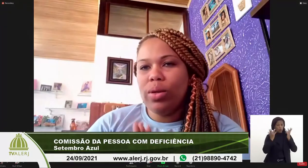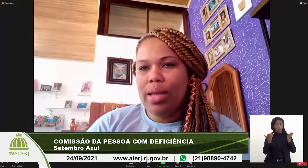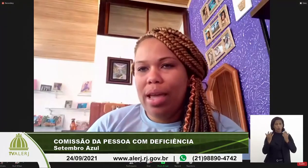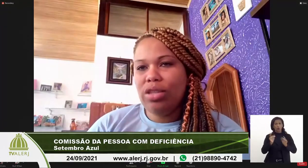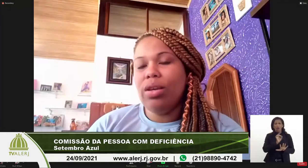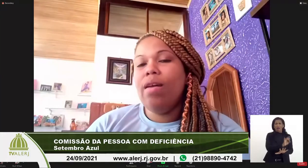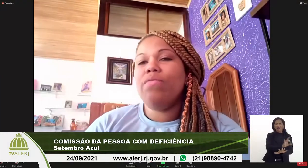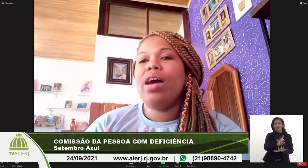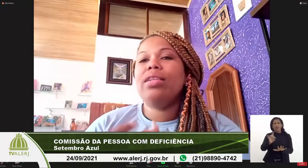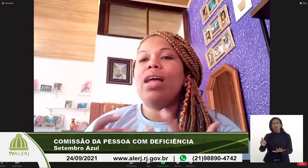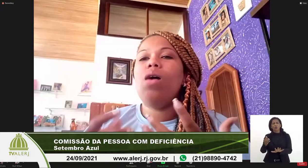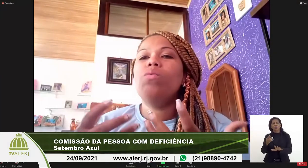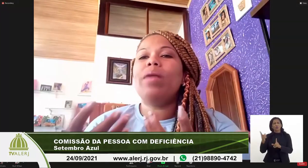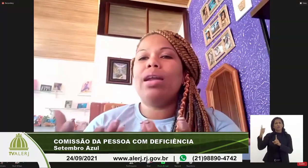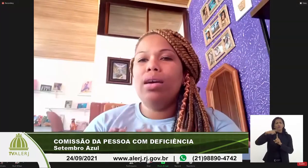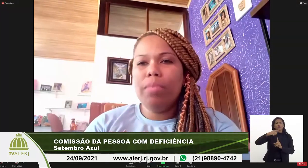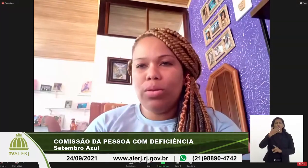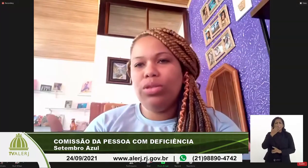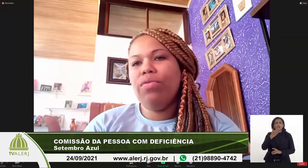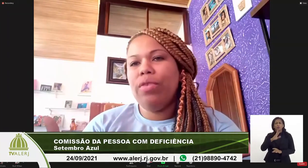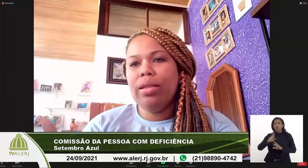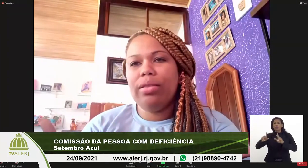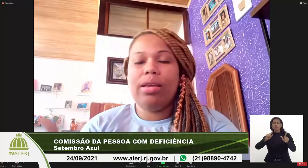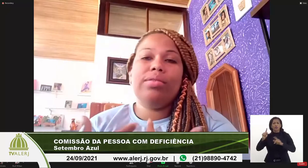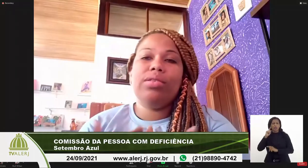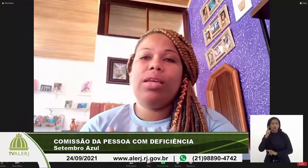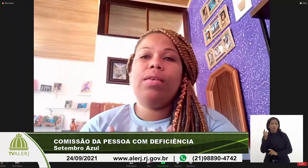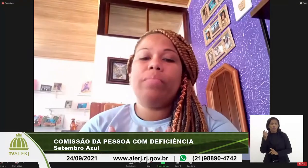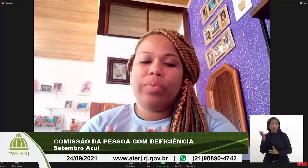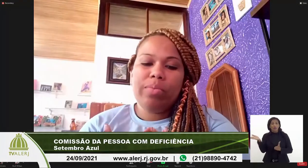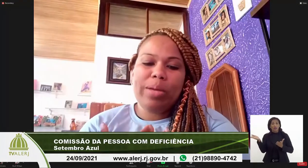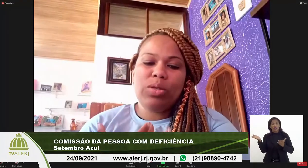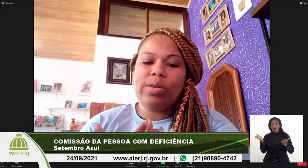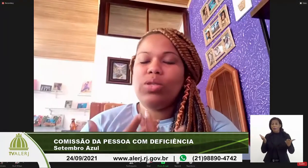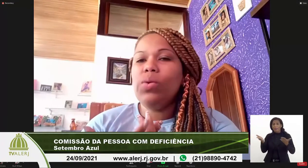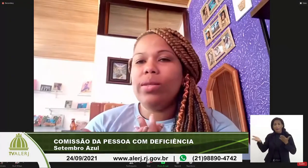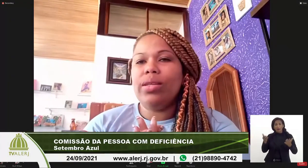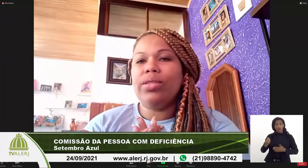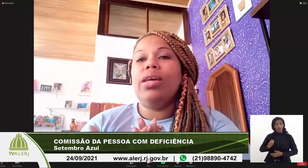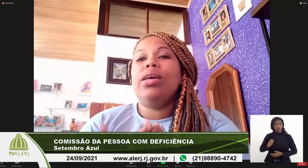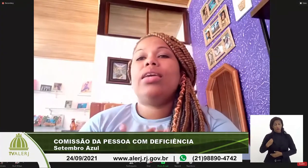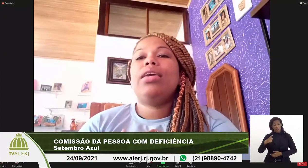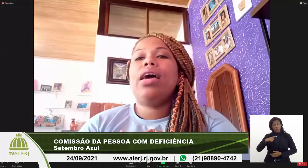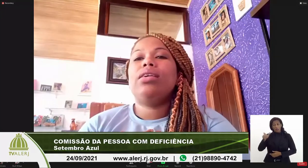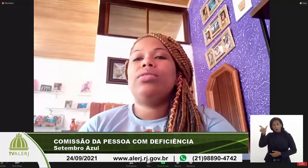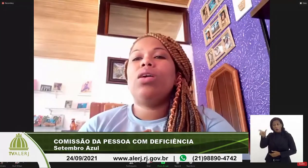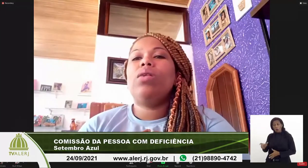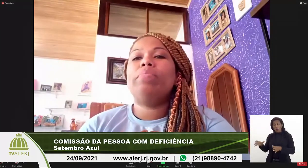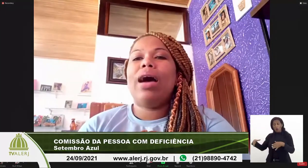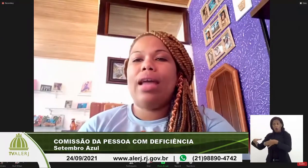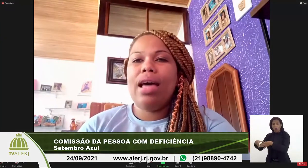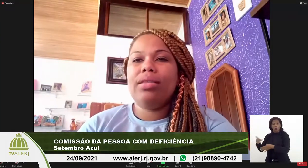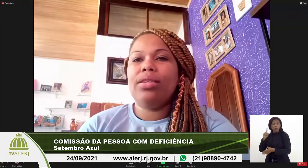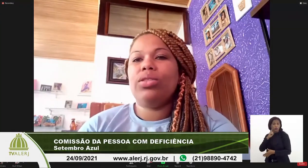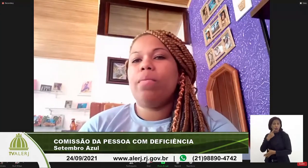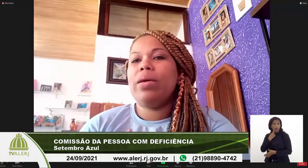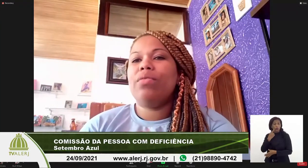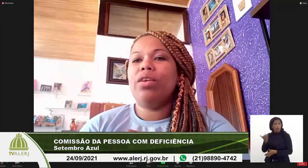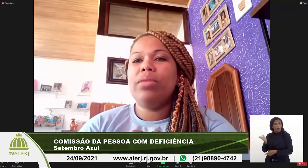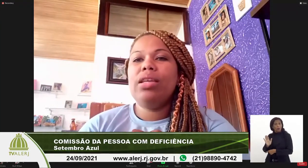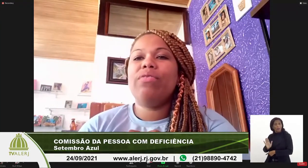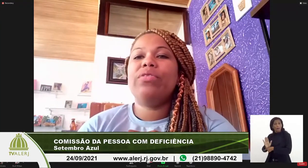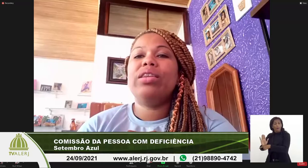de surdez vai dar um parâmetro de vida. Existem pessoas surdas que elas são amparadas